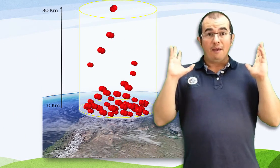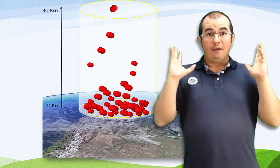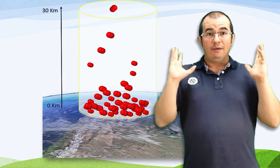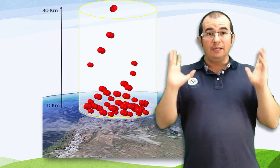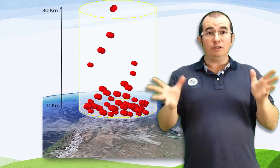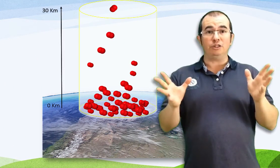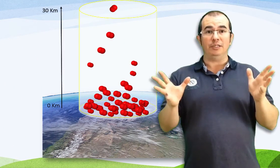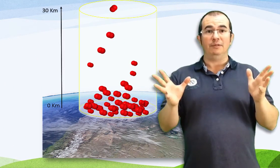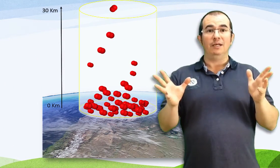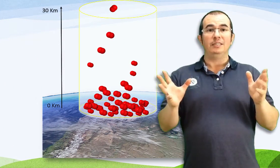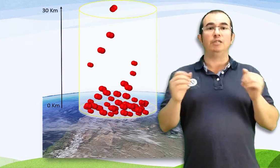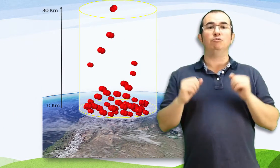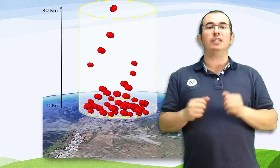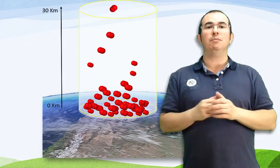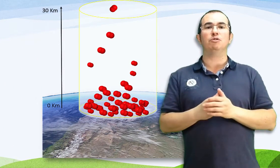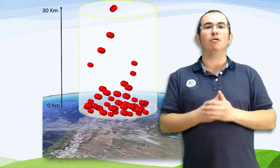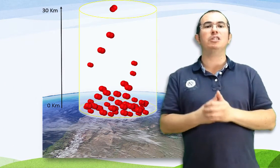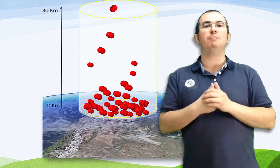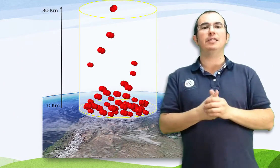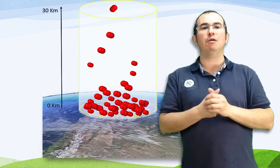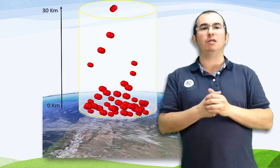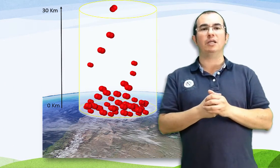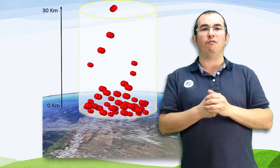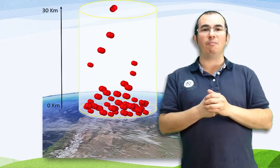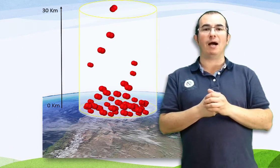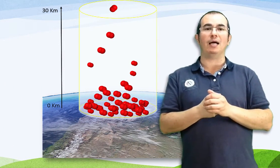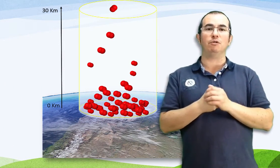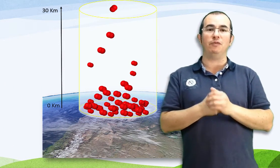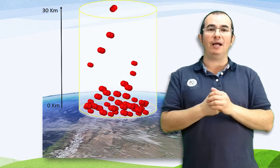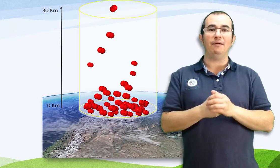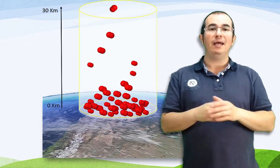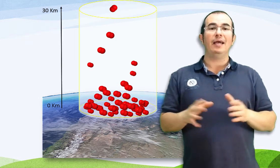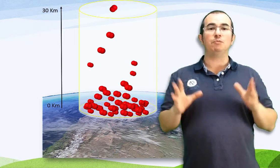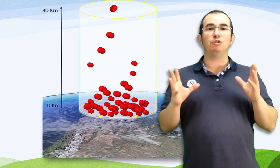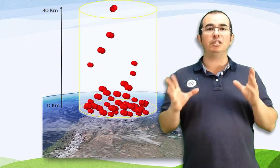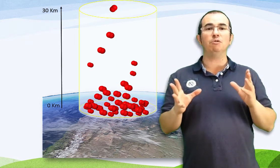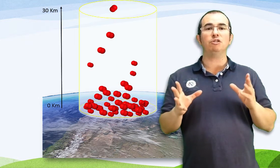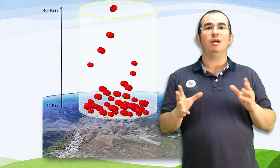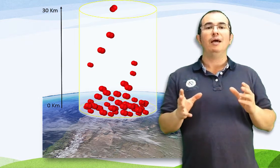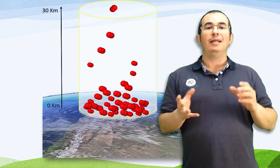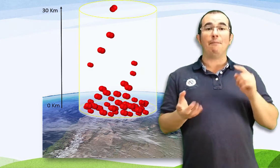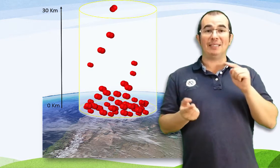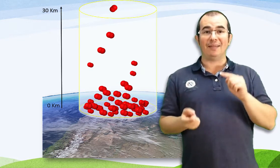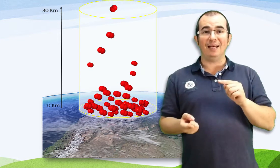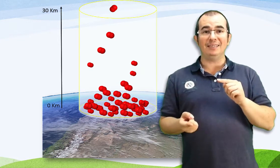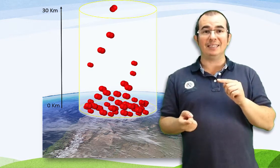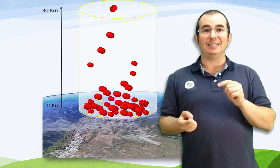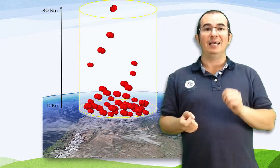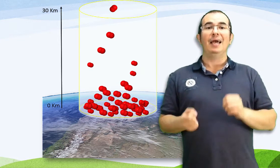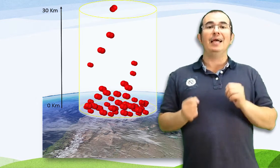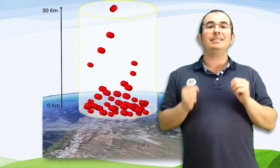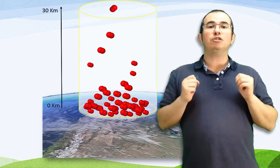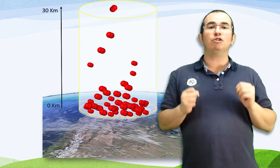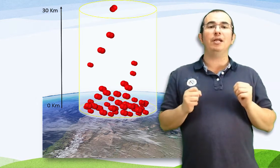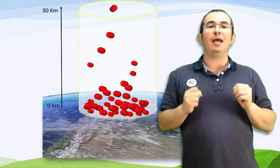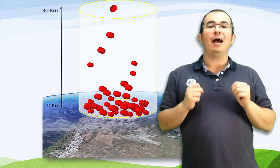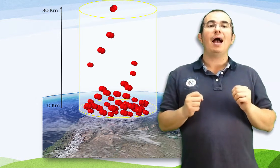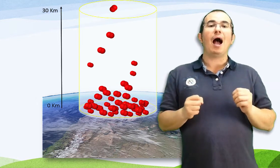Iso si, se xuntásemos todas as partículas que forman a atmosfera E as pusésemos na pesa de antes Esta só sería a